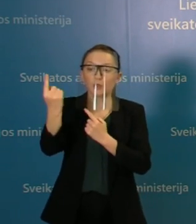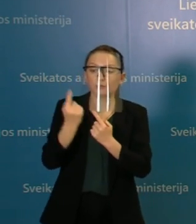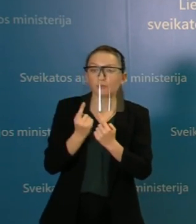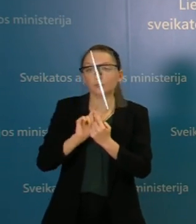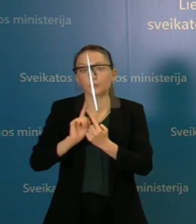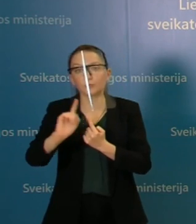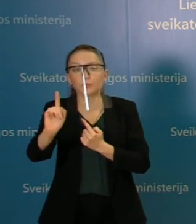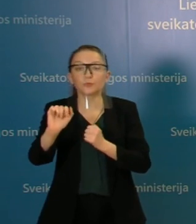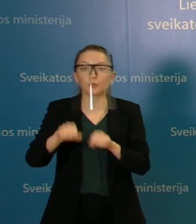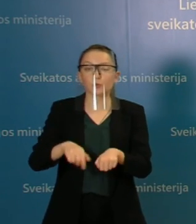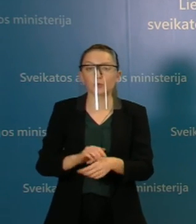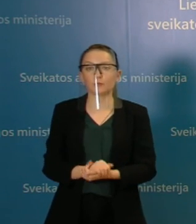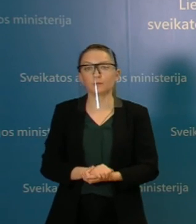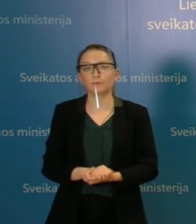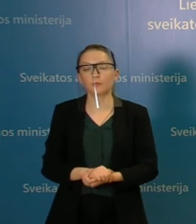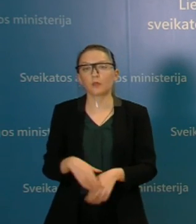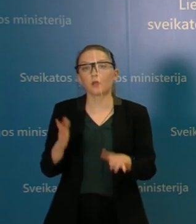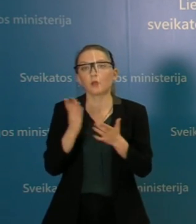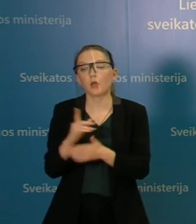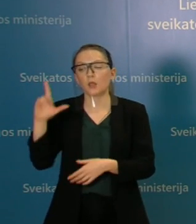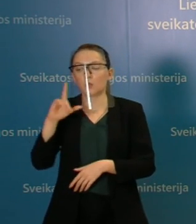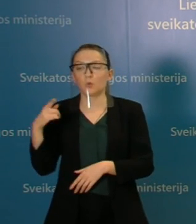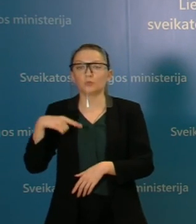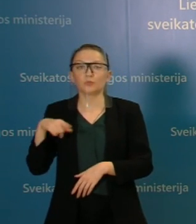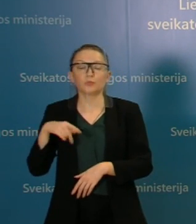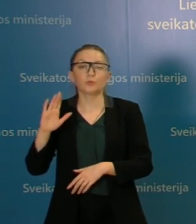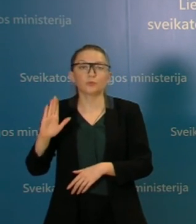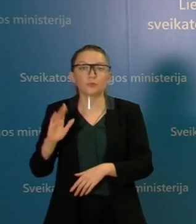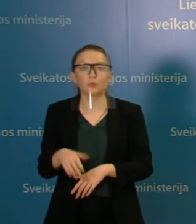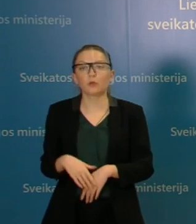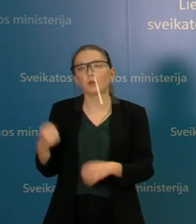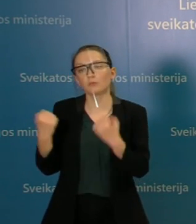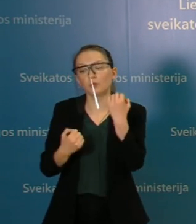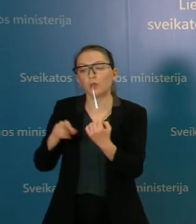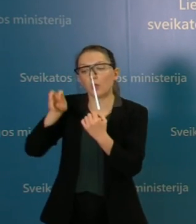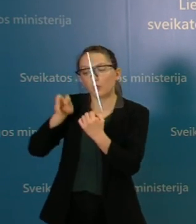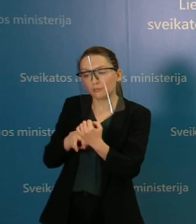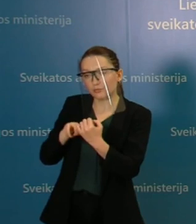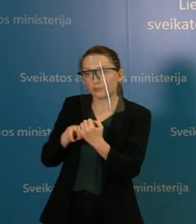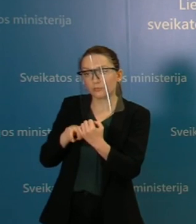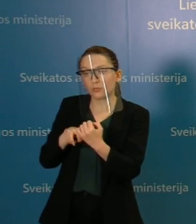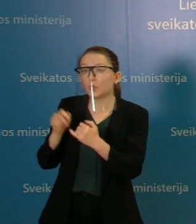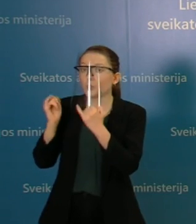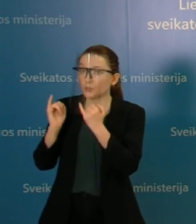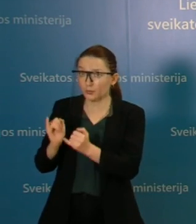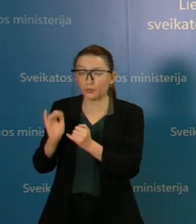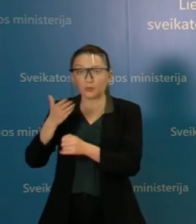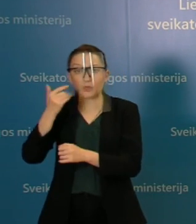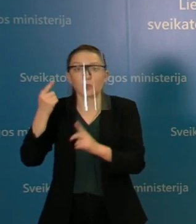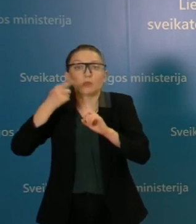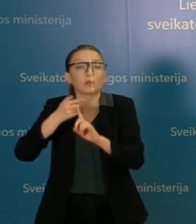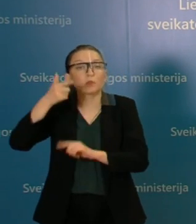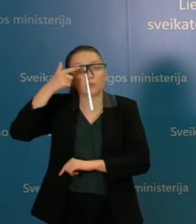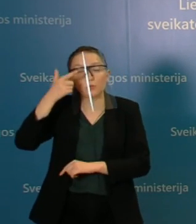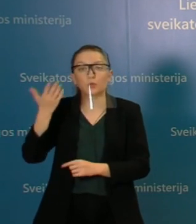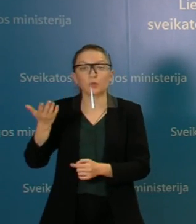galima įleisti, tai gali tekti pabūti laukia, palaukti automobilėje, nors tai ir nebūtų labai blogai, nes tikslas yra,